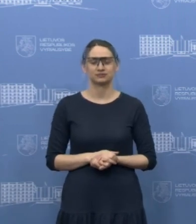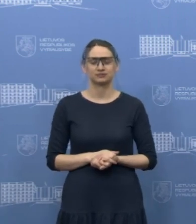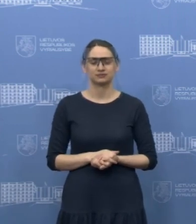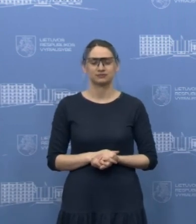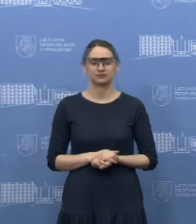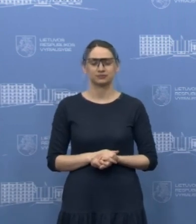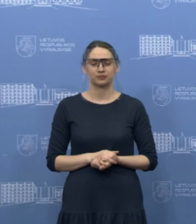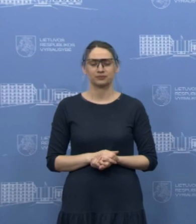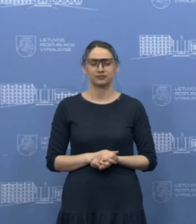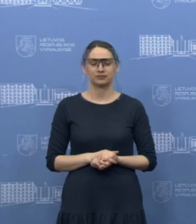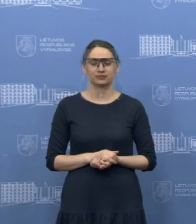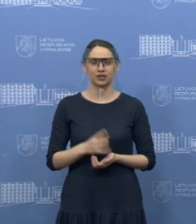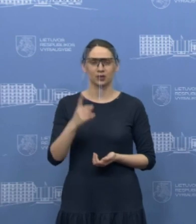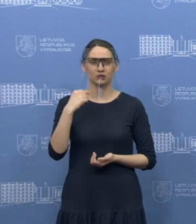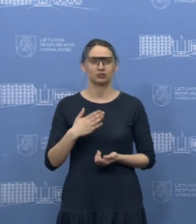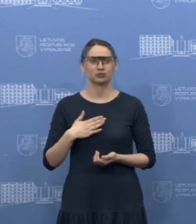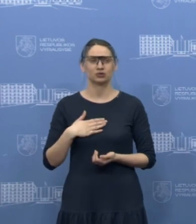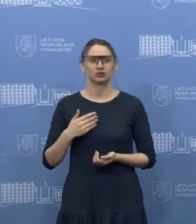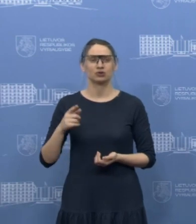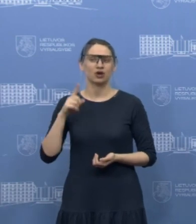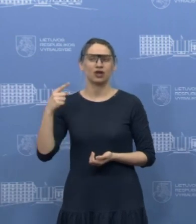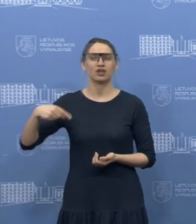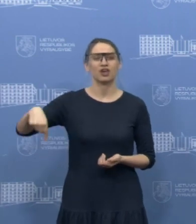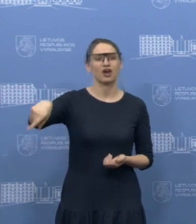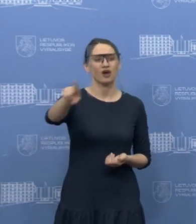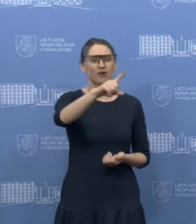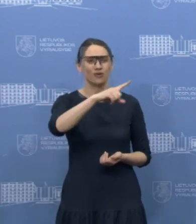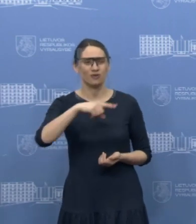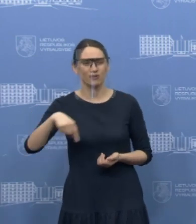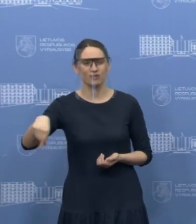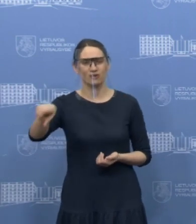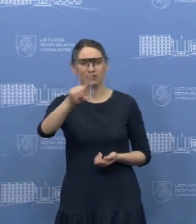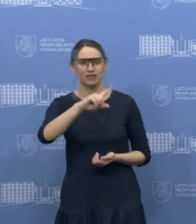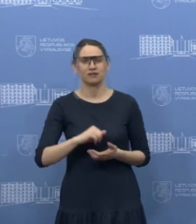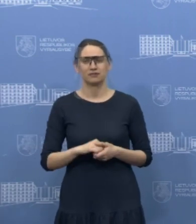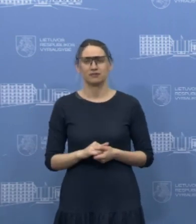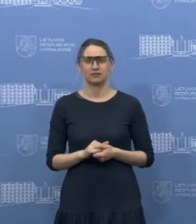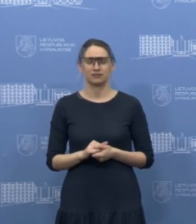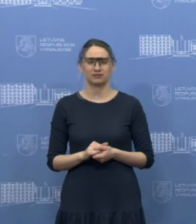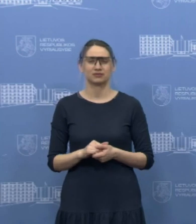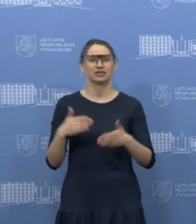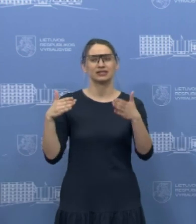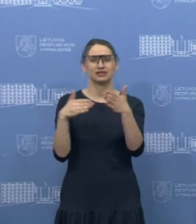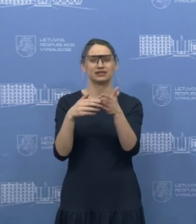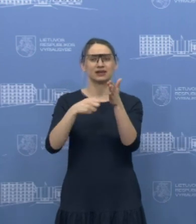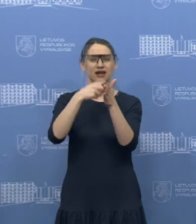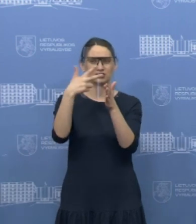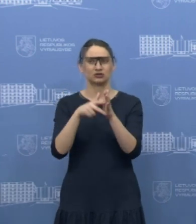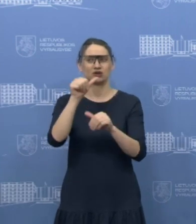į mūsų jaunąją kartą, kurie yra iki 18 metų